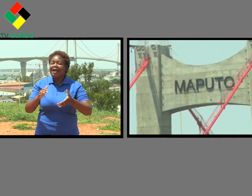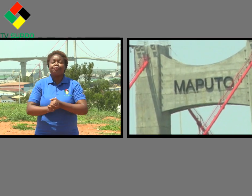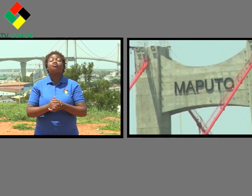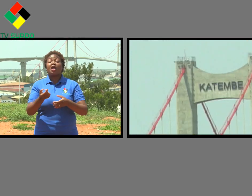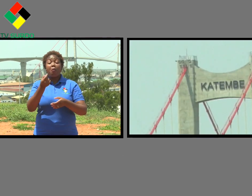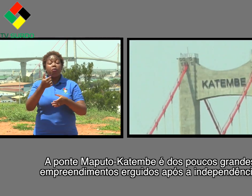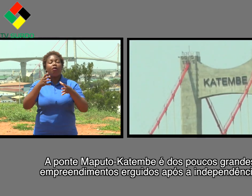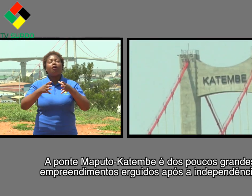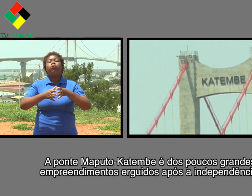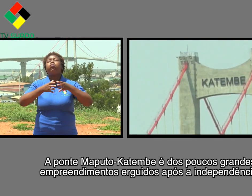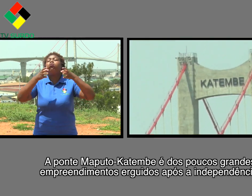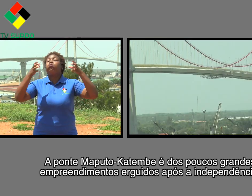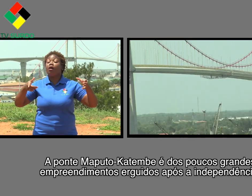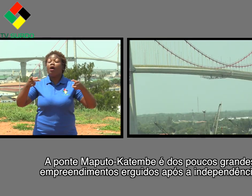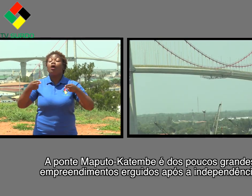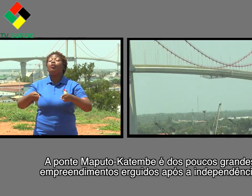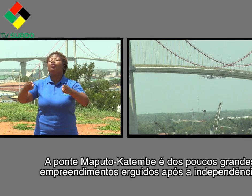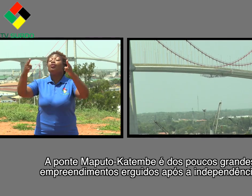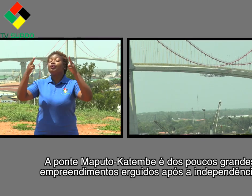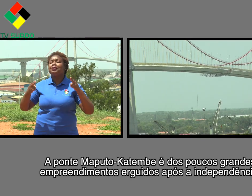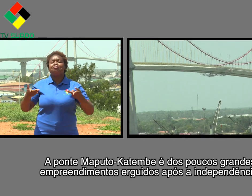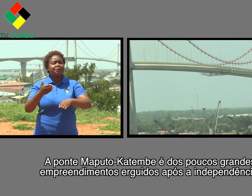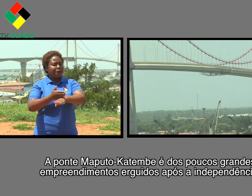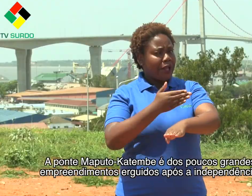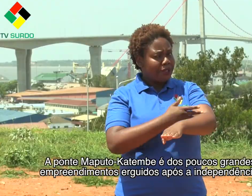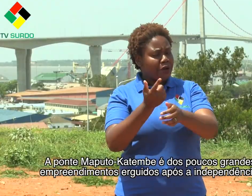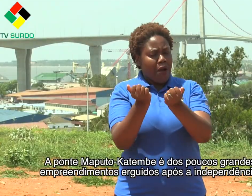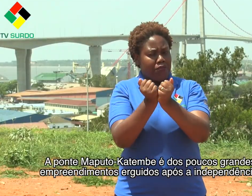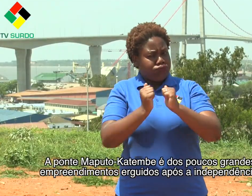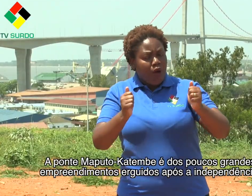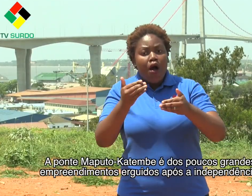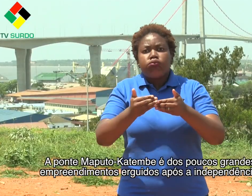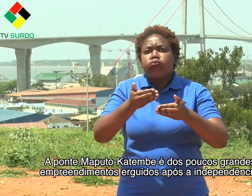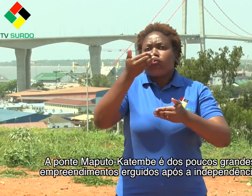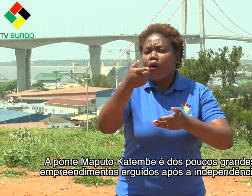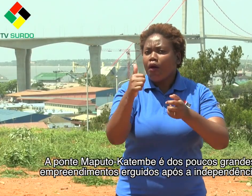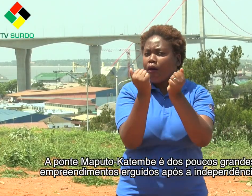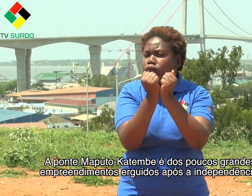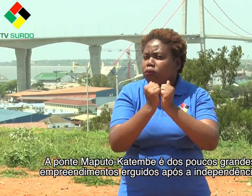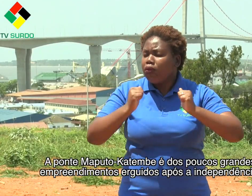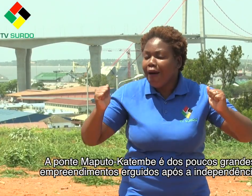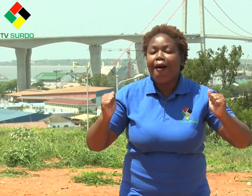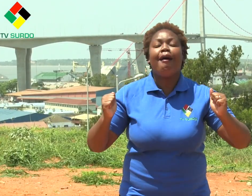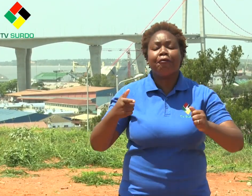A Ponte Maputo-Catembe é um dos poucos grandes empreendimentos a ser erguidos após a independência.